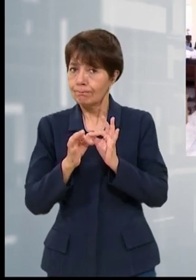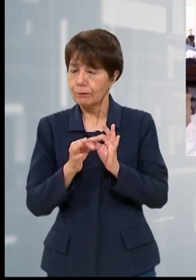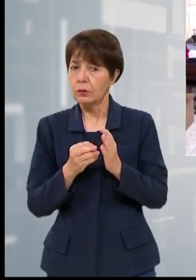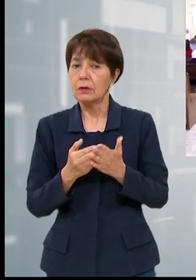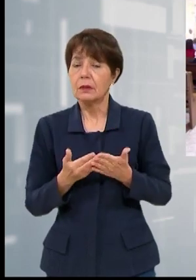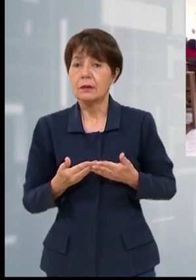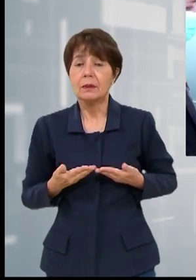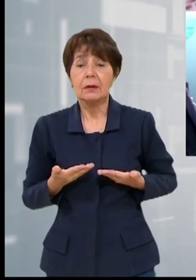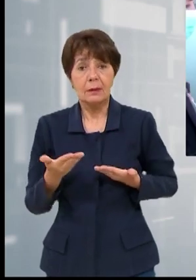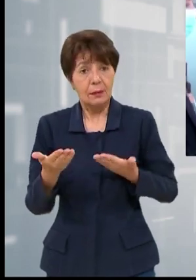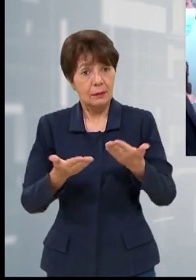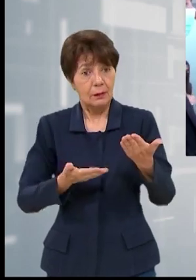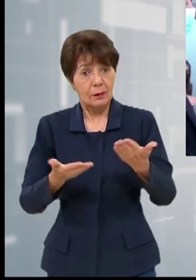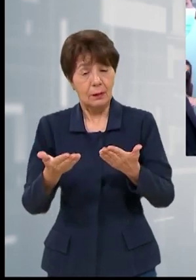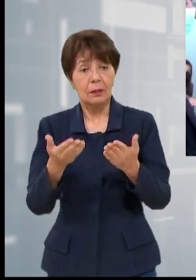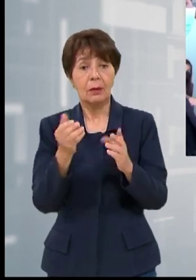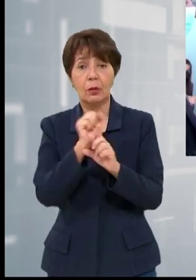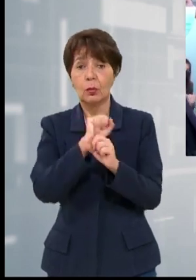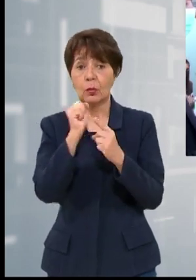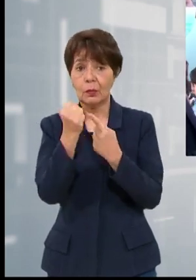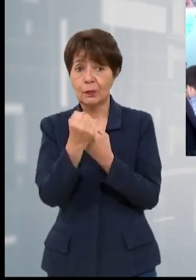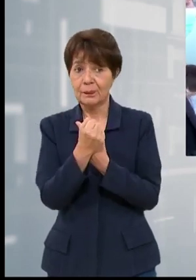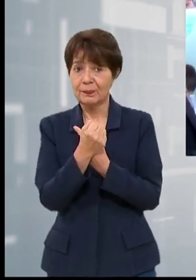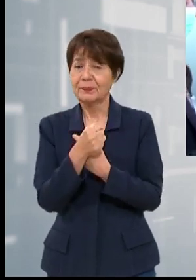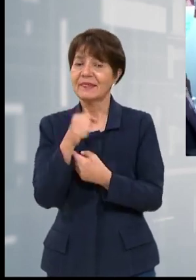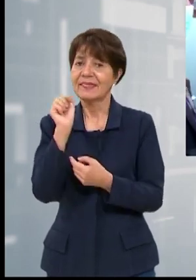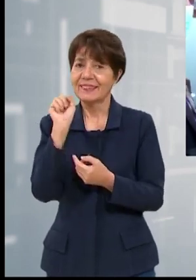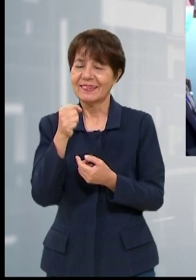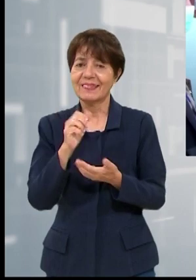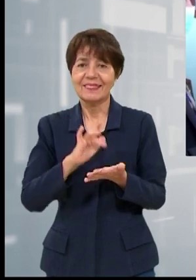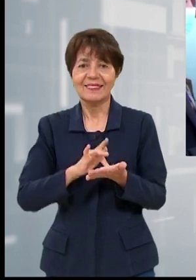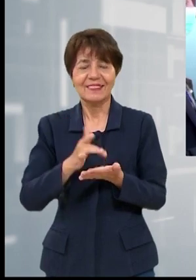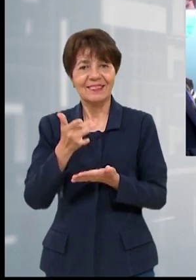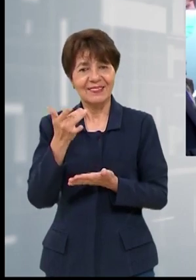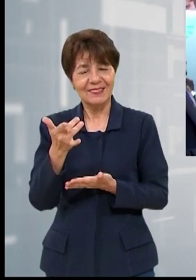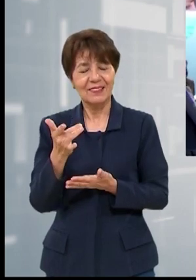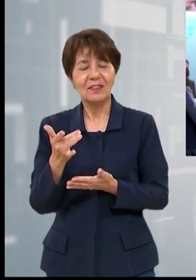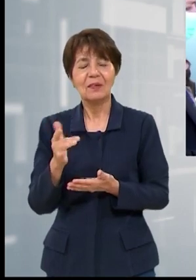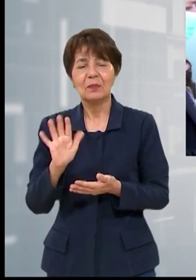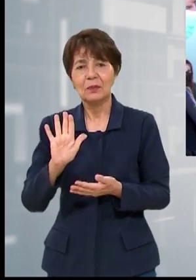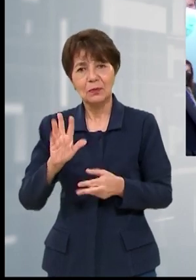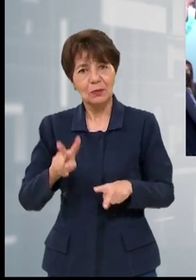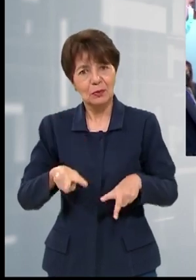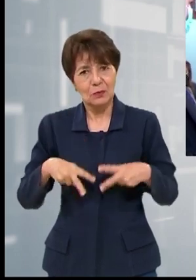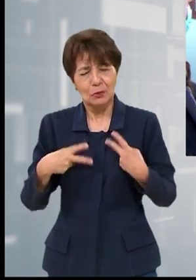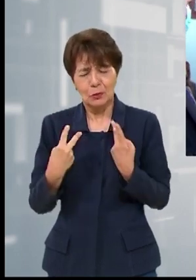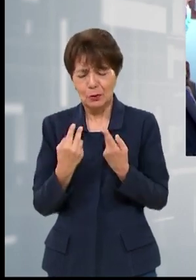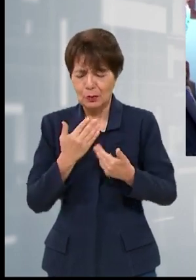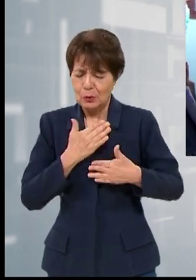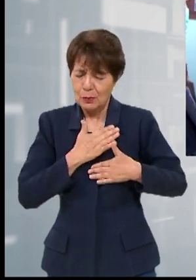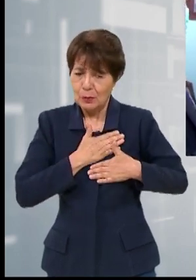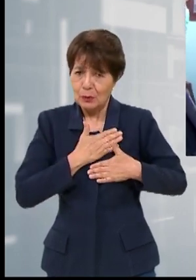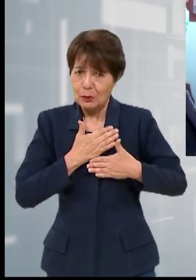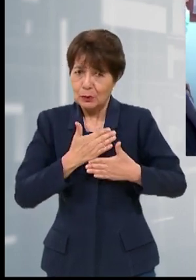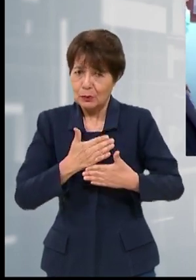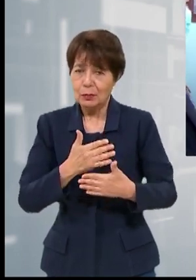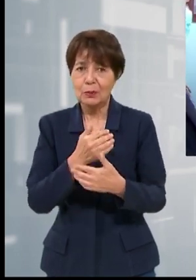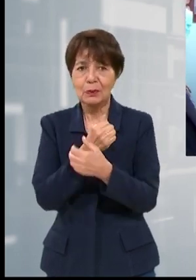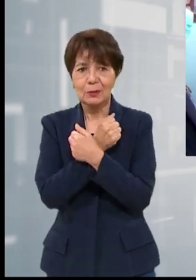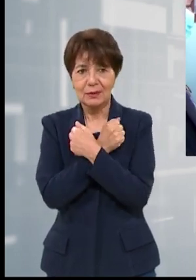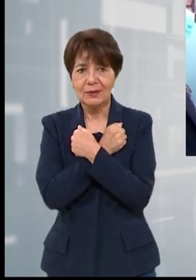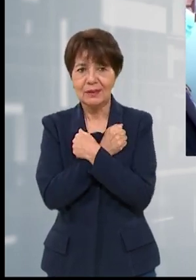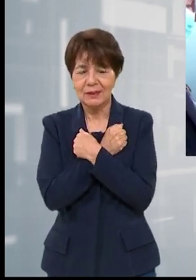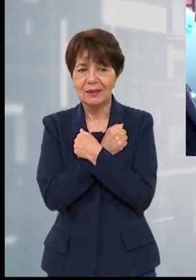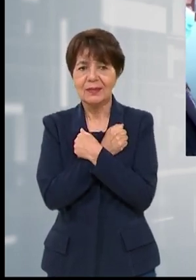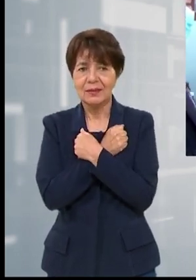confirma Manuel Cruz. Pues darle gracias a Dios por su vida, por la dedicación, por la entrega, por saber amar y por dejarse amar